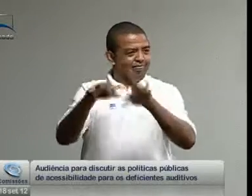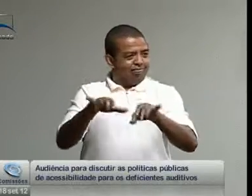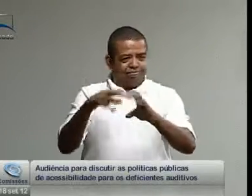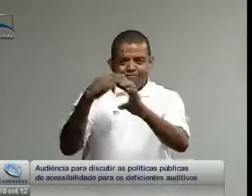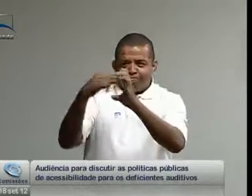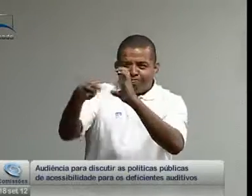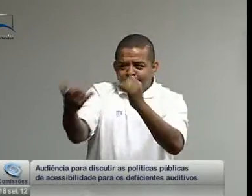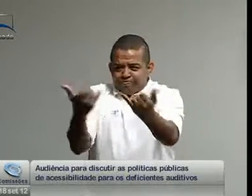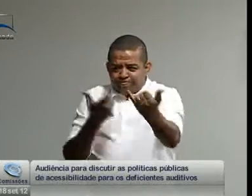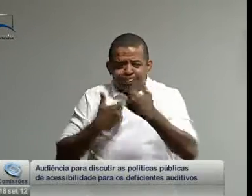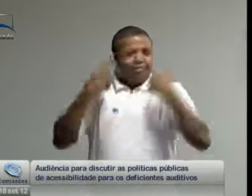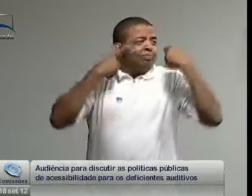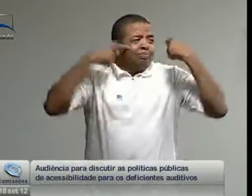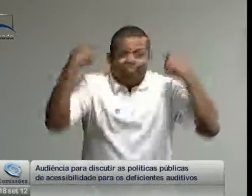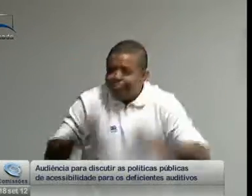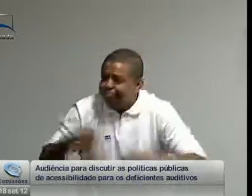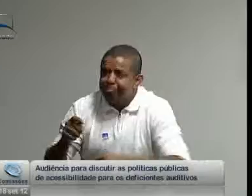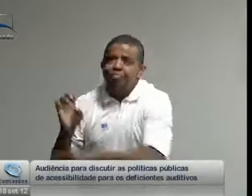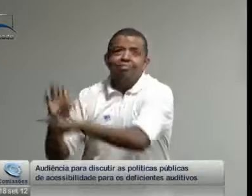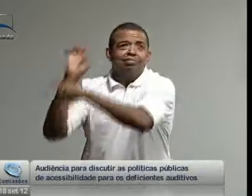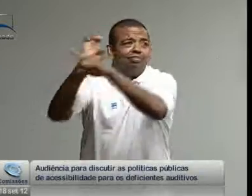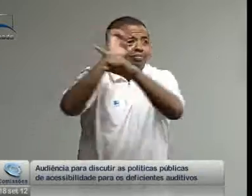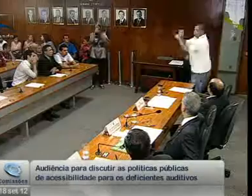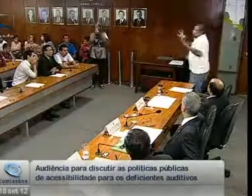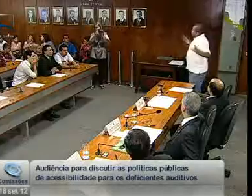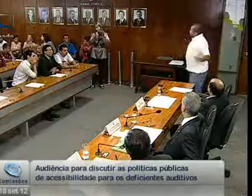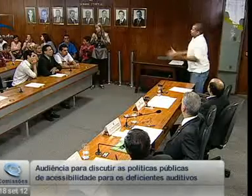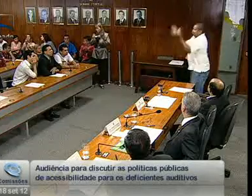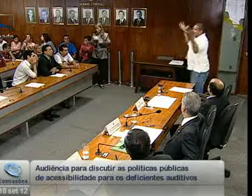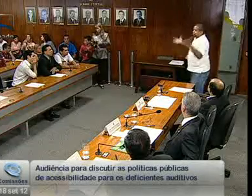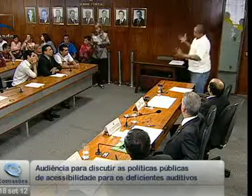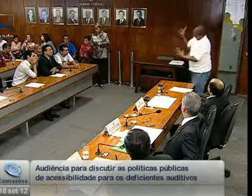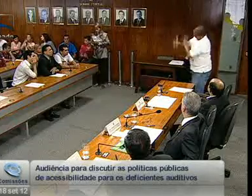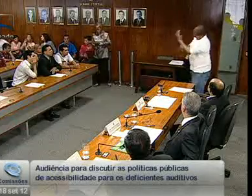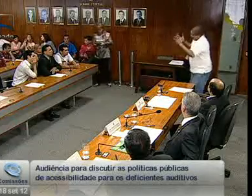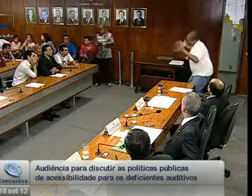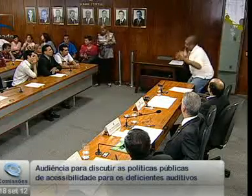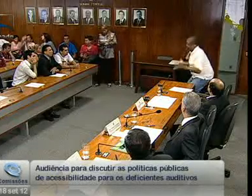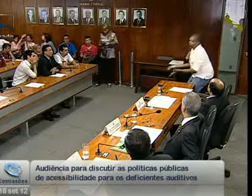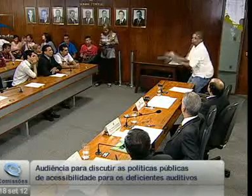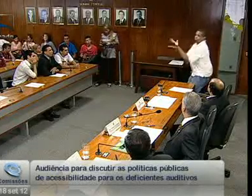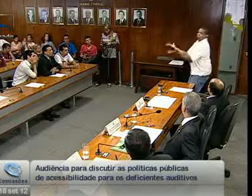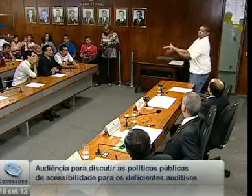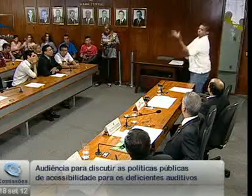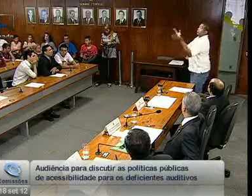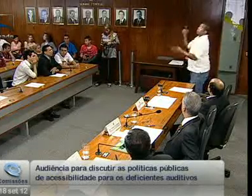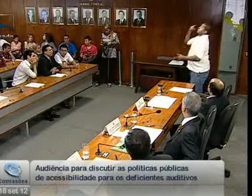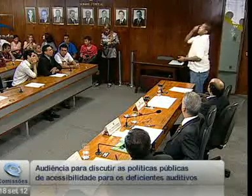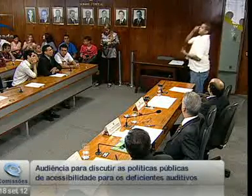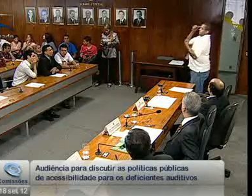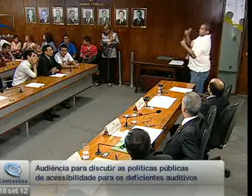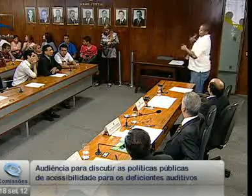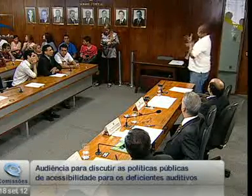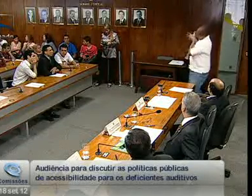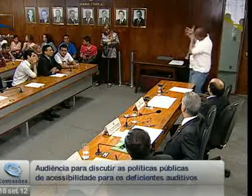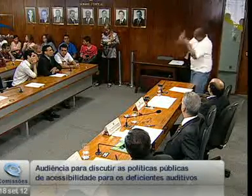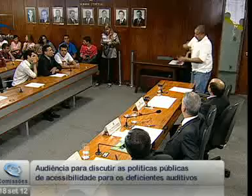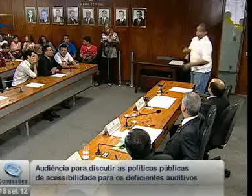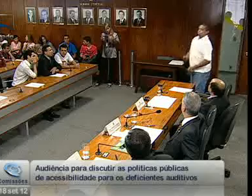abaixo. Também, com respeito à mensagem, em todos os estados, precisamos levar avante, aumentar a proporção da língua de sinais.